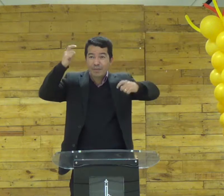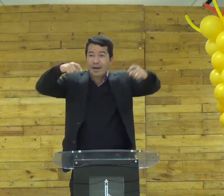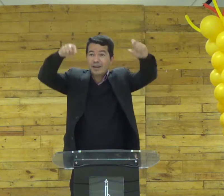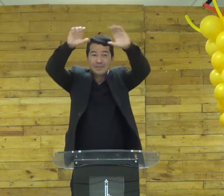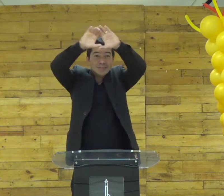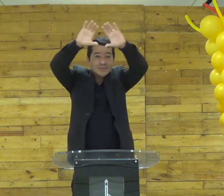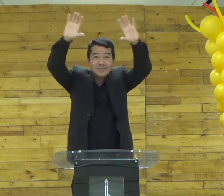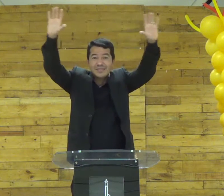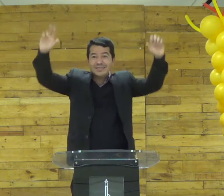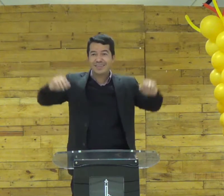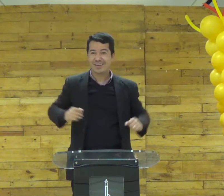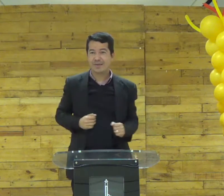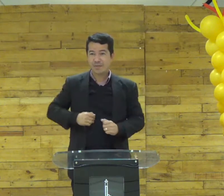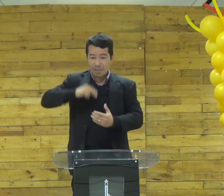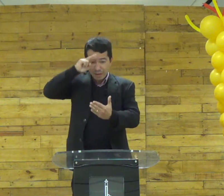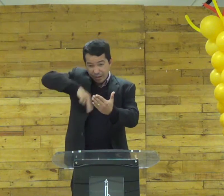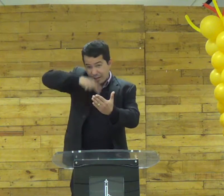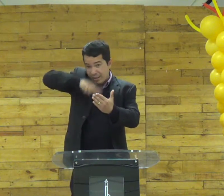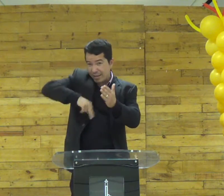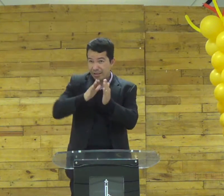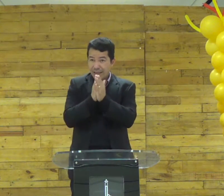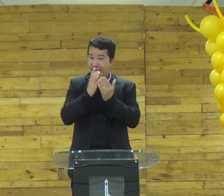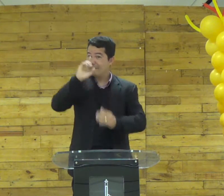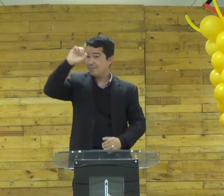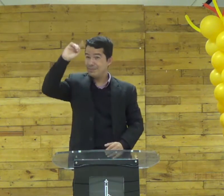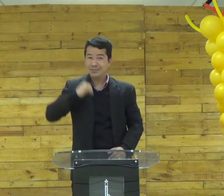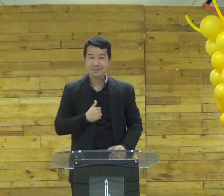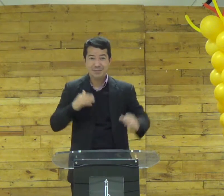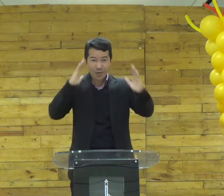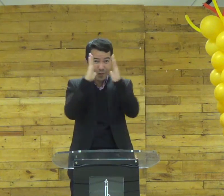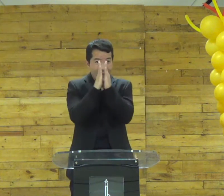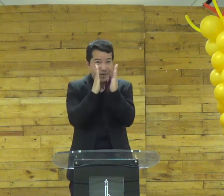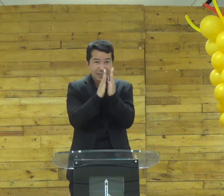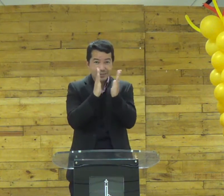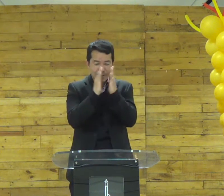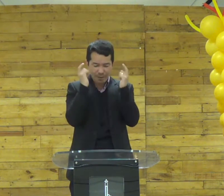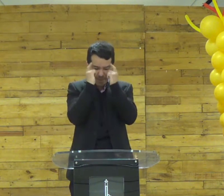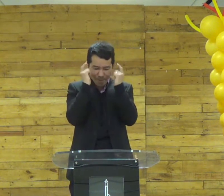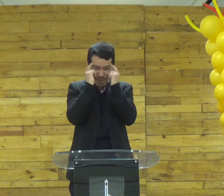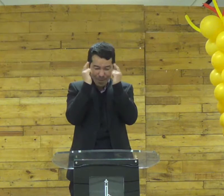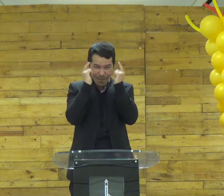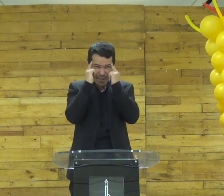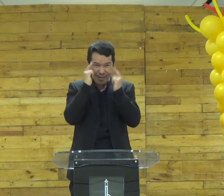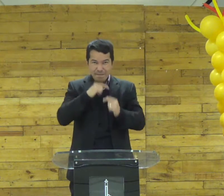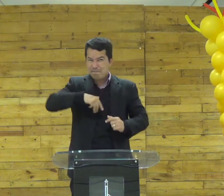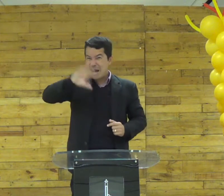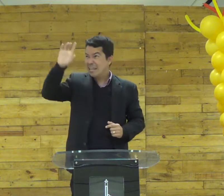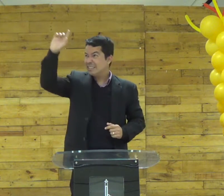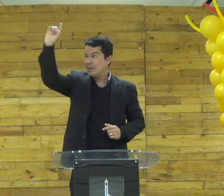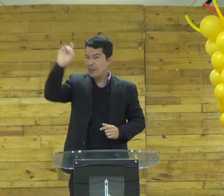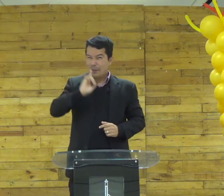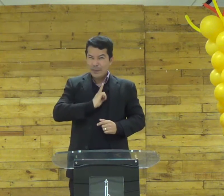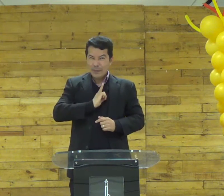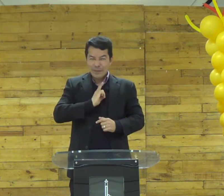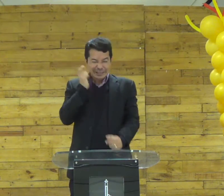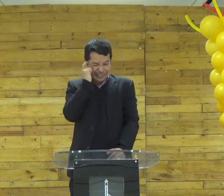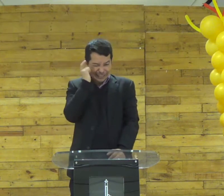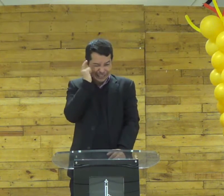preocupe com as coisas do céu leia a palavra de Deus ore mais pense em Deus pense em Deus o tempo